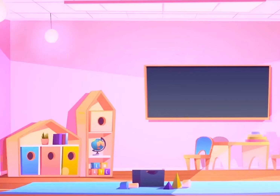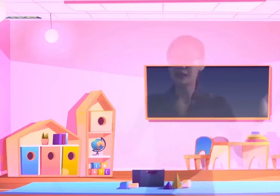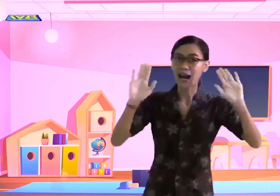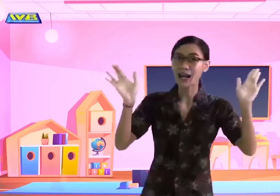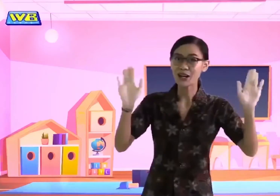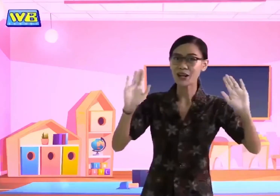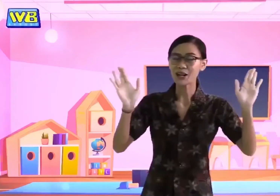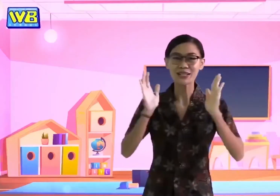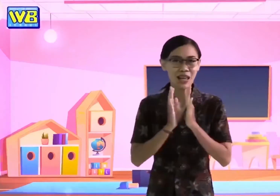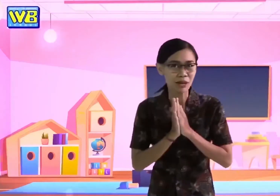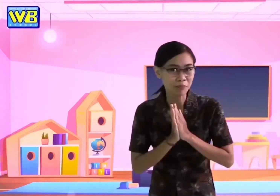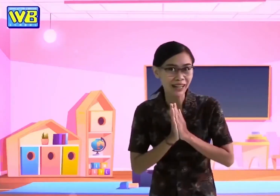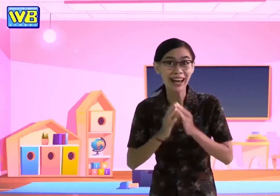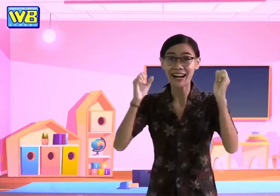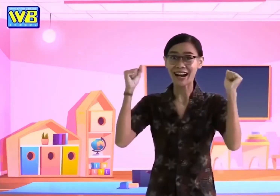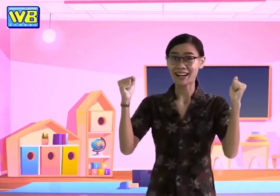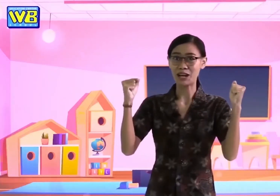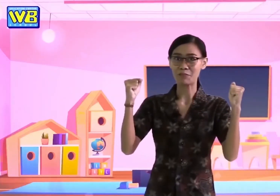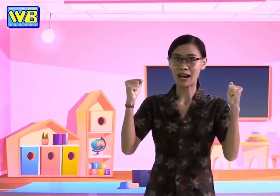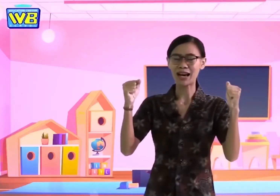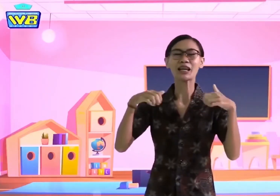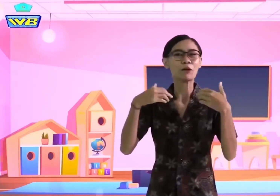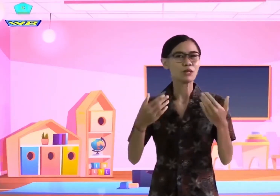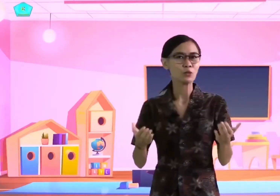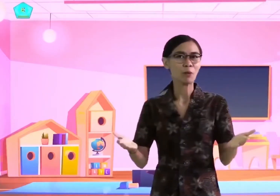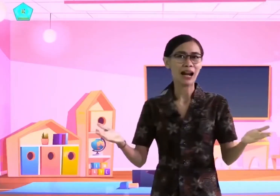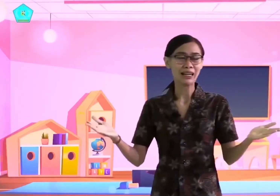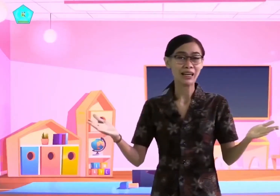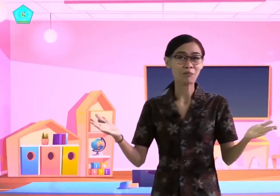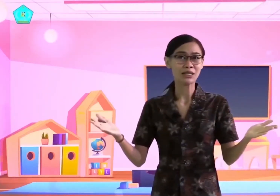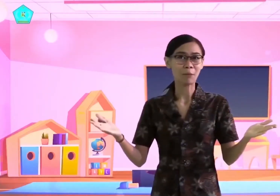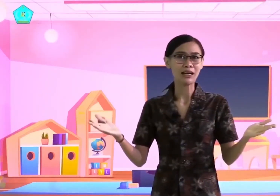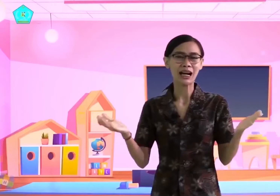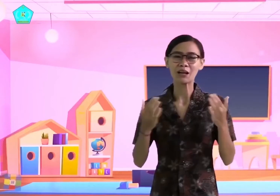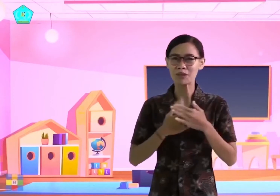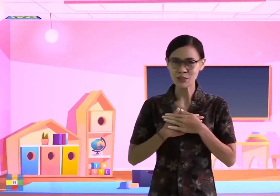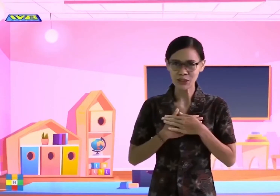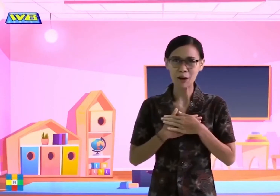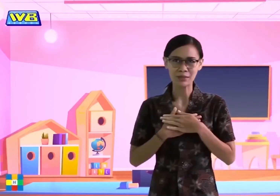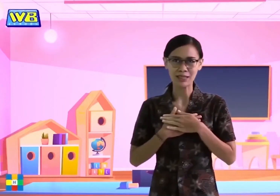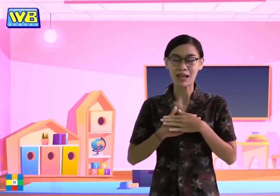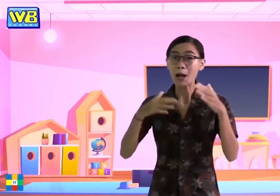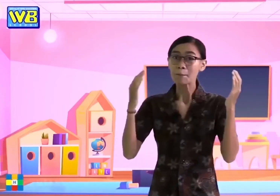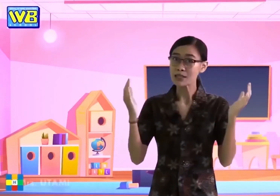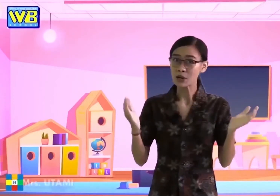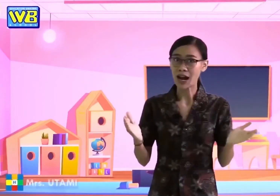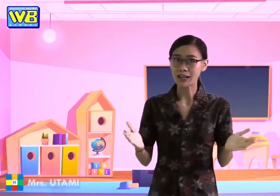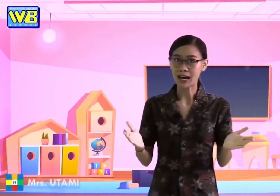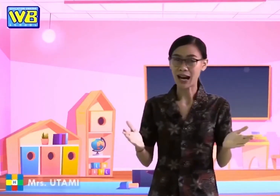Halo, selamat pagi anak-anak hebat. Berjumpa lagi bersama dengan Miss Utami. Miss doakan